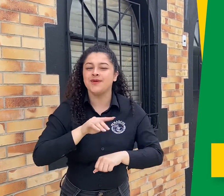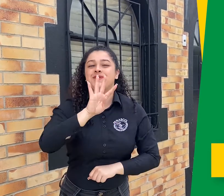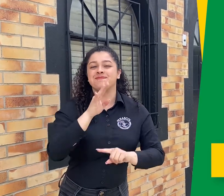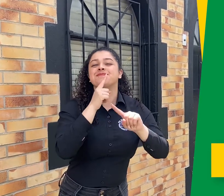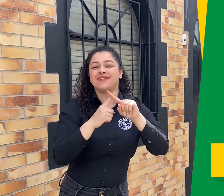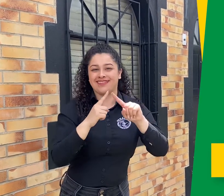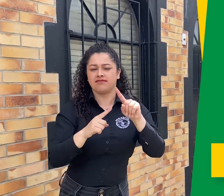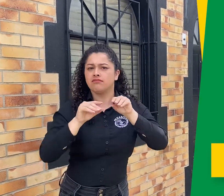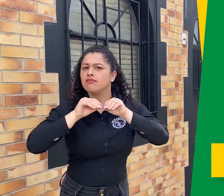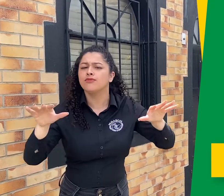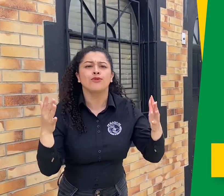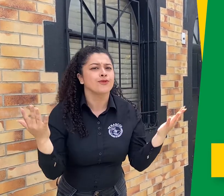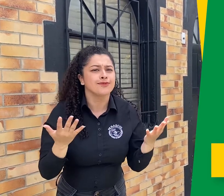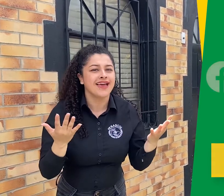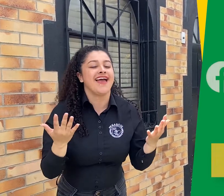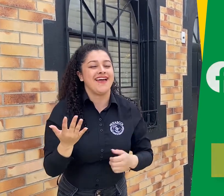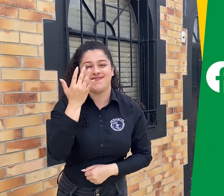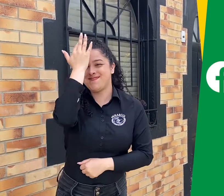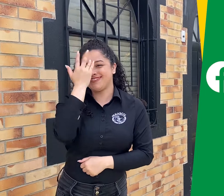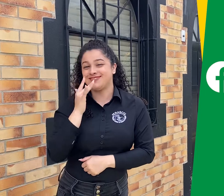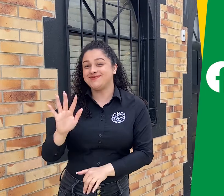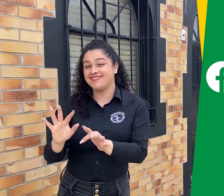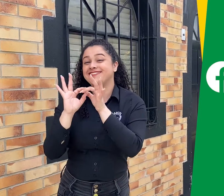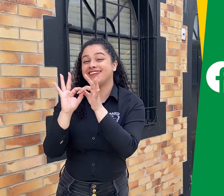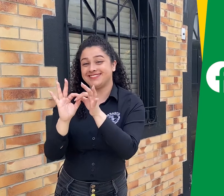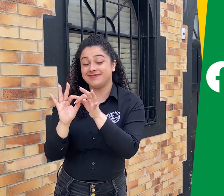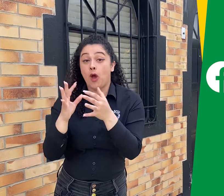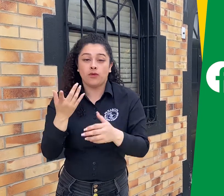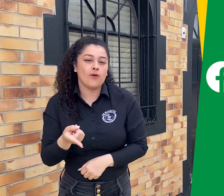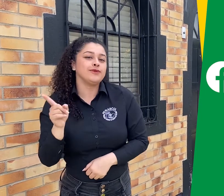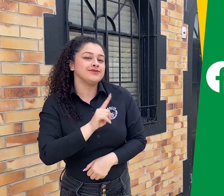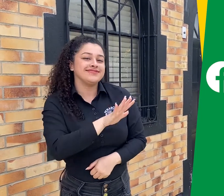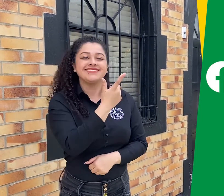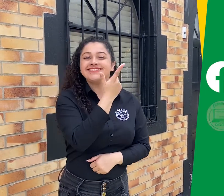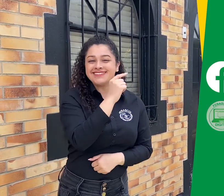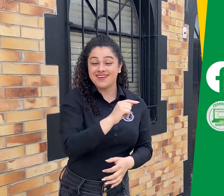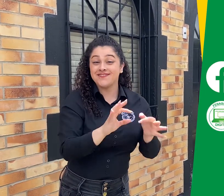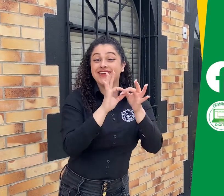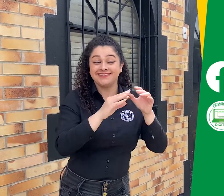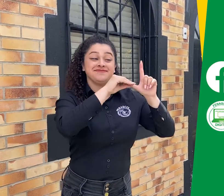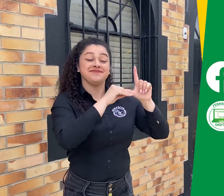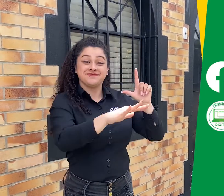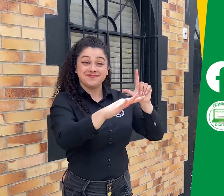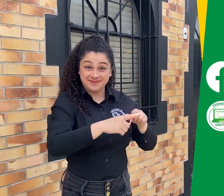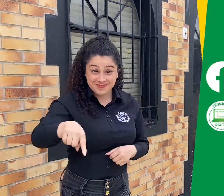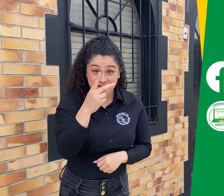Recuerda, es a las 4 y media de la tarde y la puedes ver a través del Facebook de Fenascol o la señal en vivo de